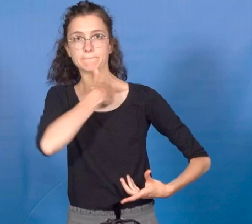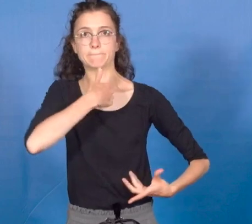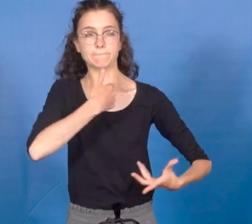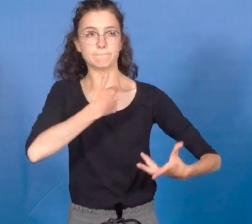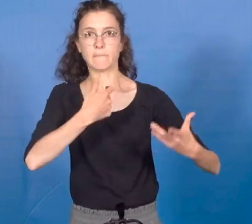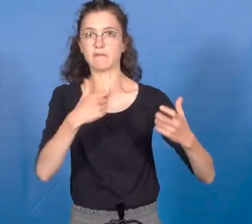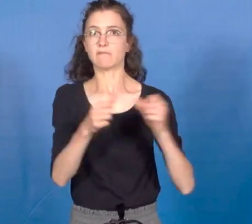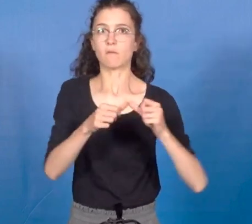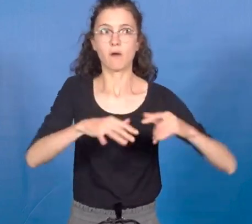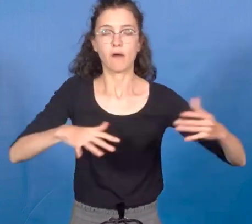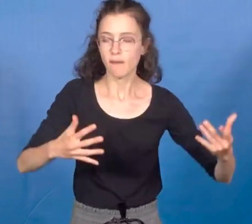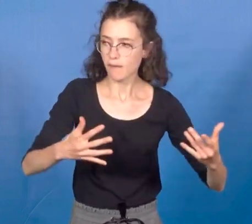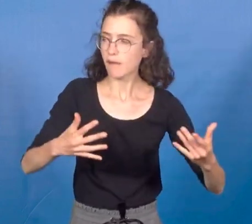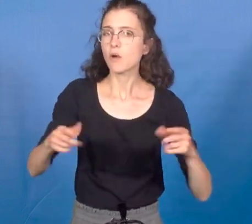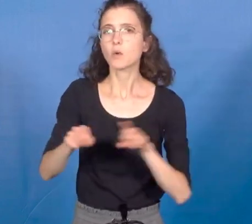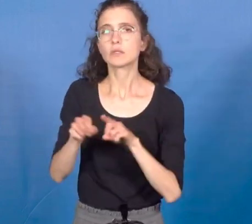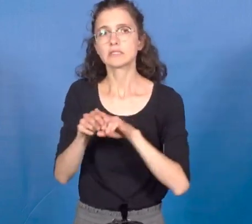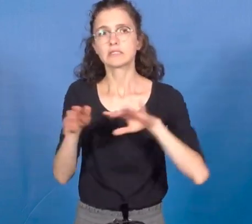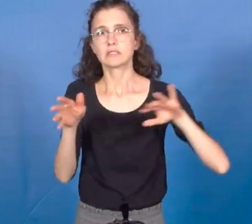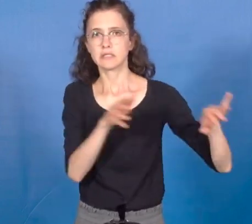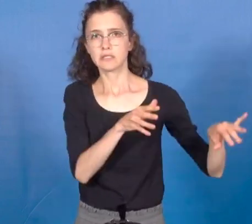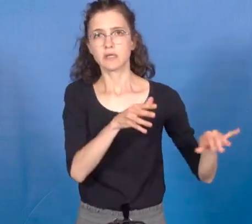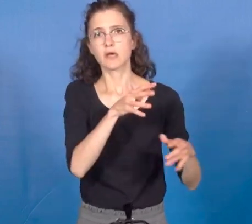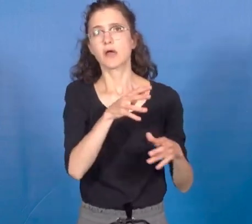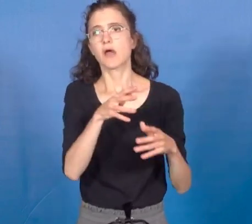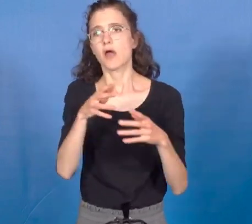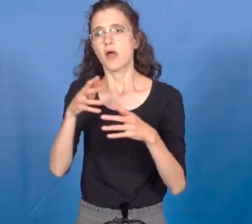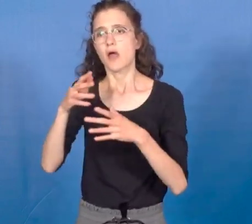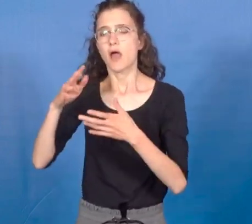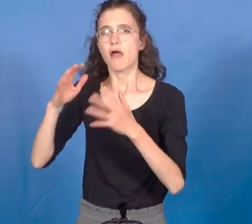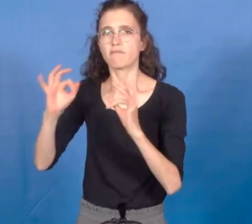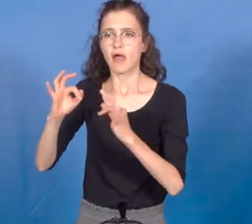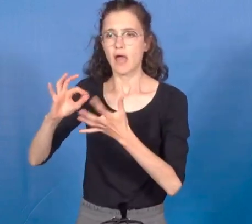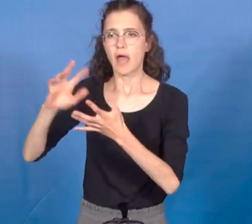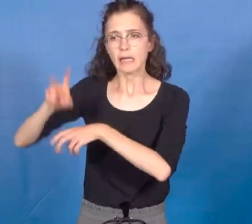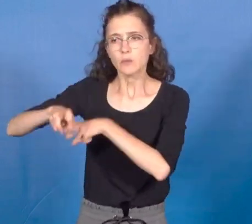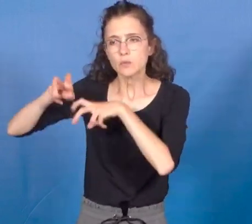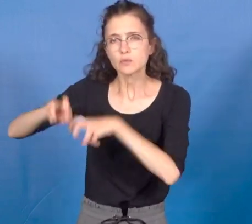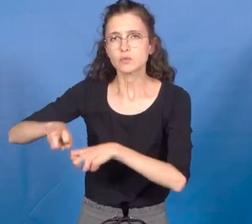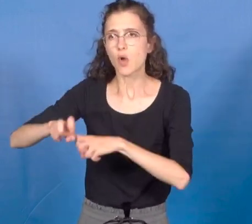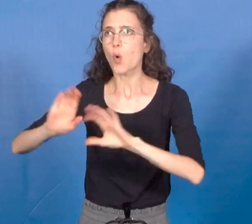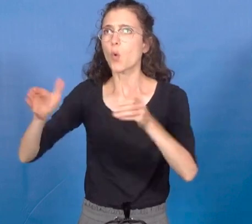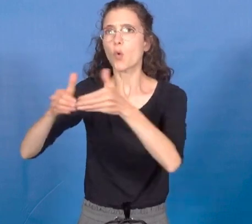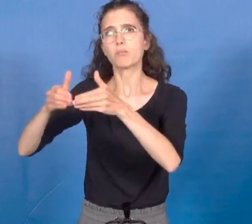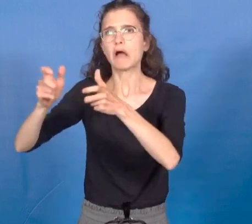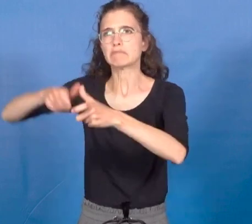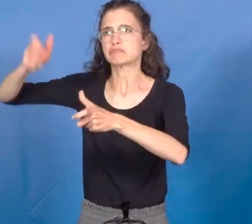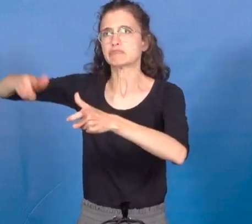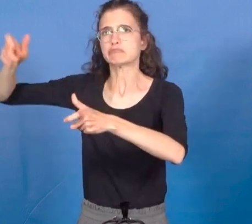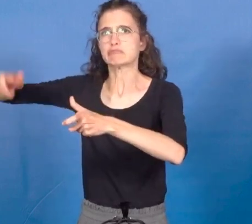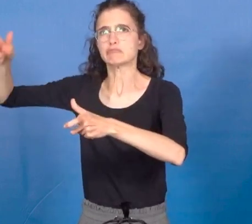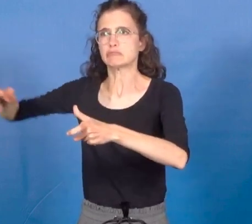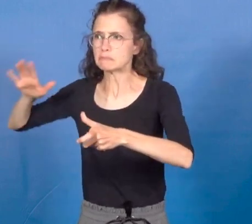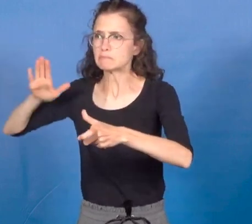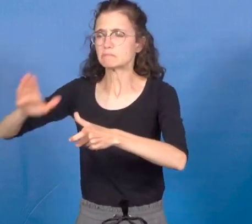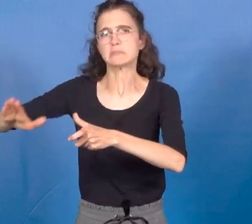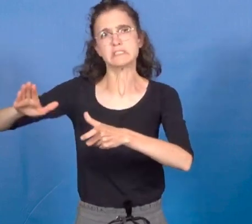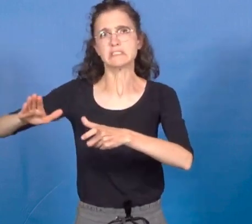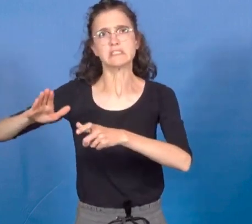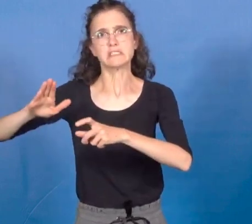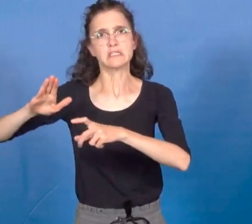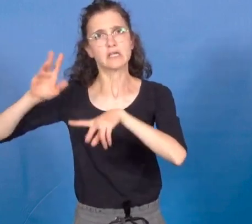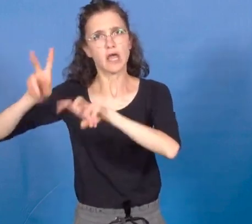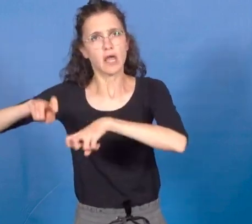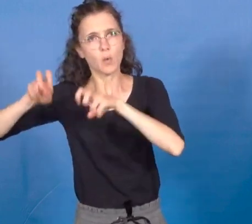grands groupes agro-industriels, maraîchers de notre territoire ? Je vais vous expliquer un peu comment on produit la